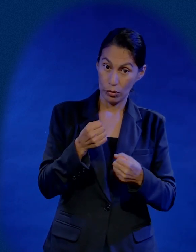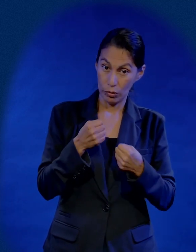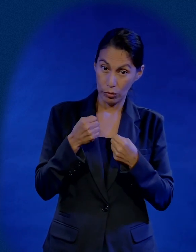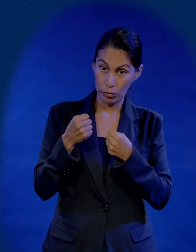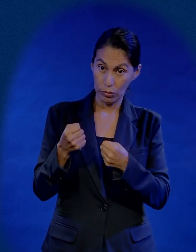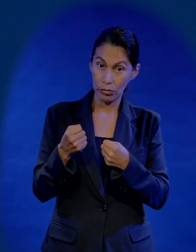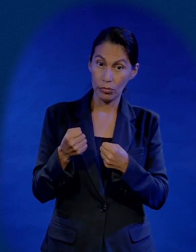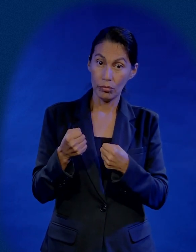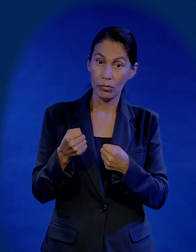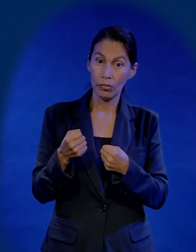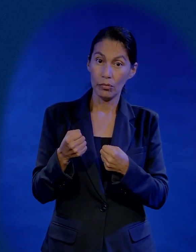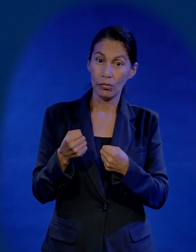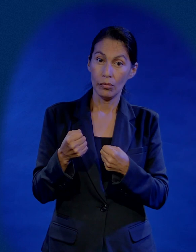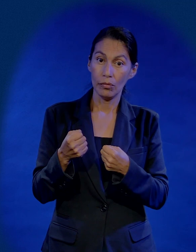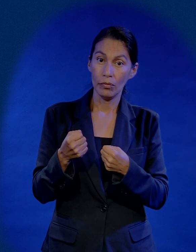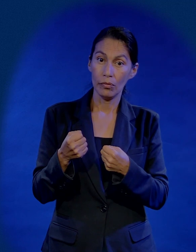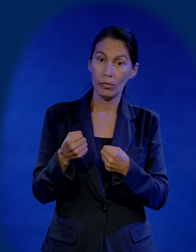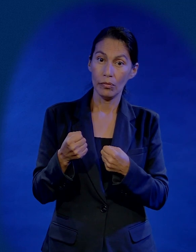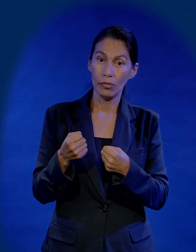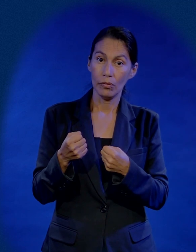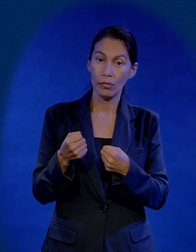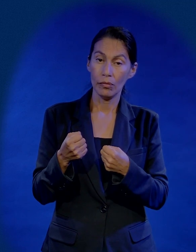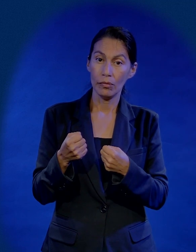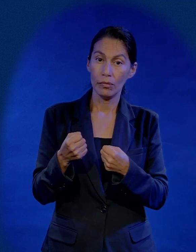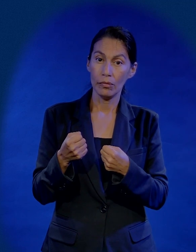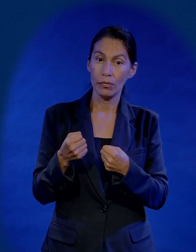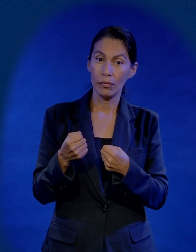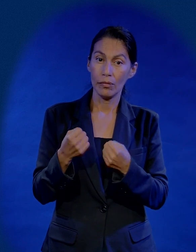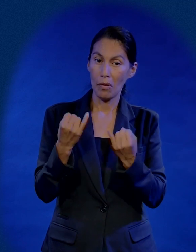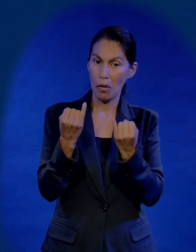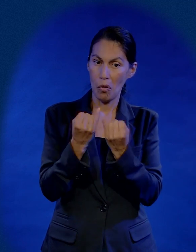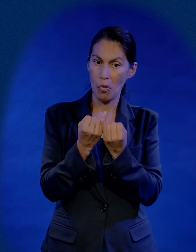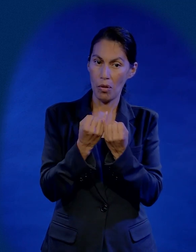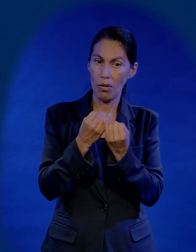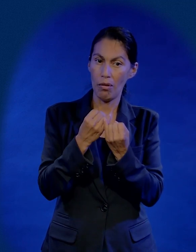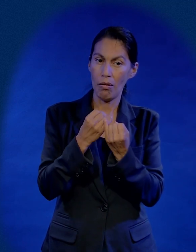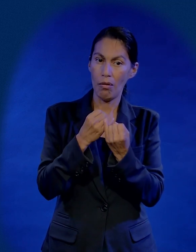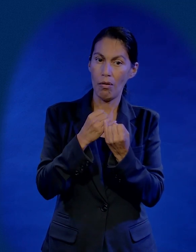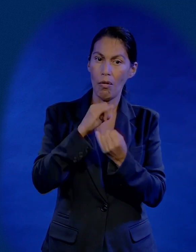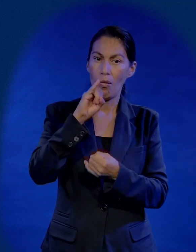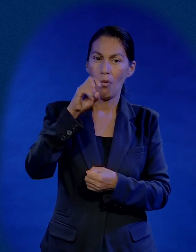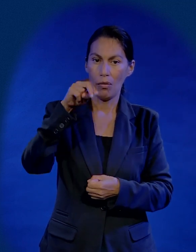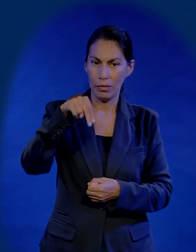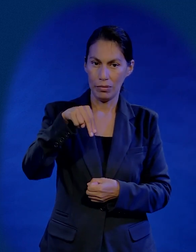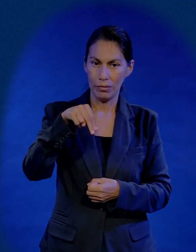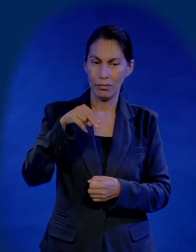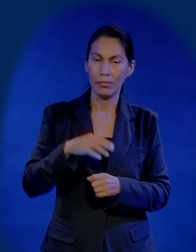tenemos que asegurarnos que saldremos como Juan